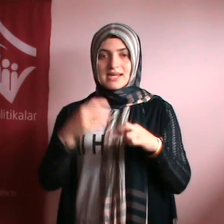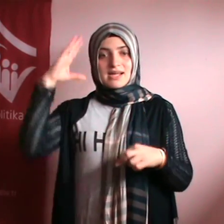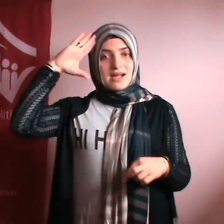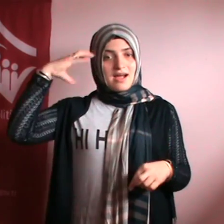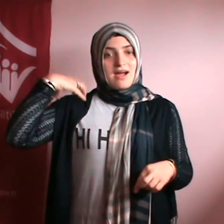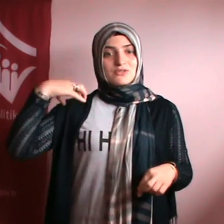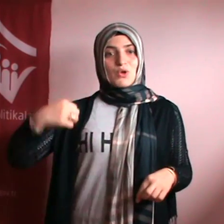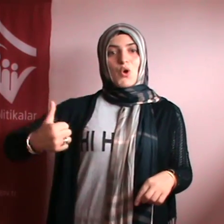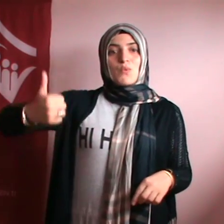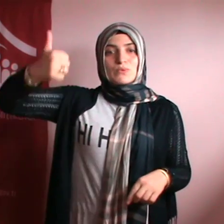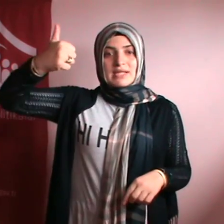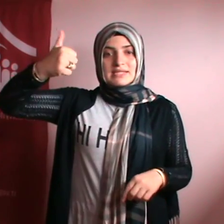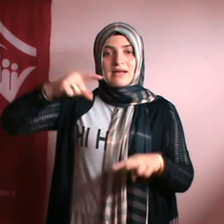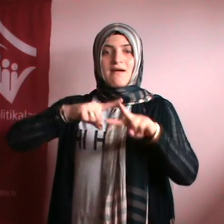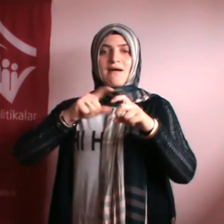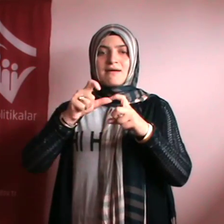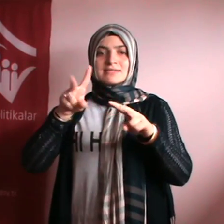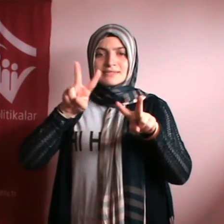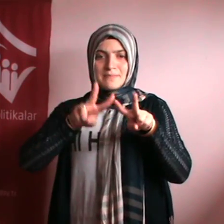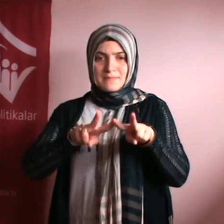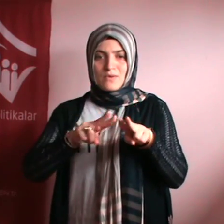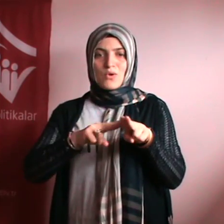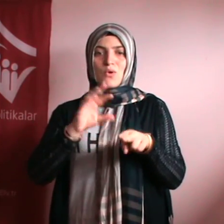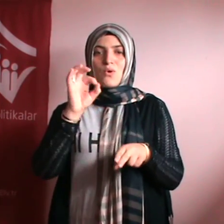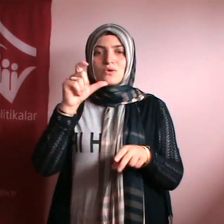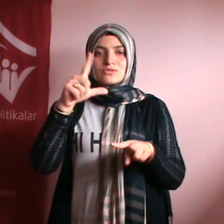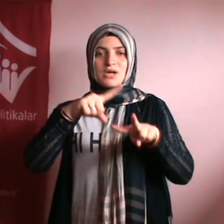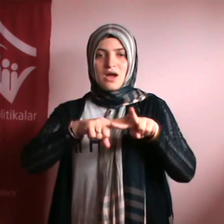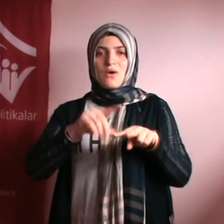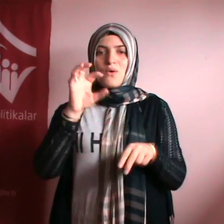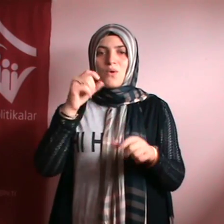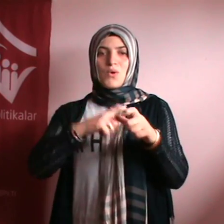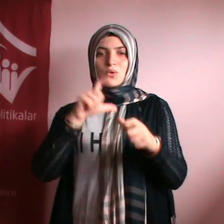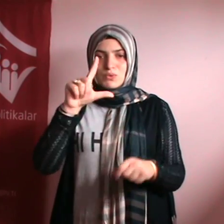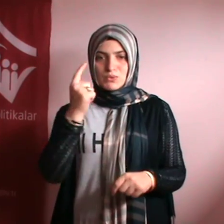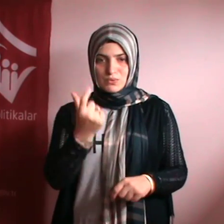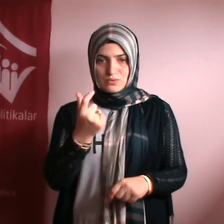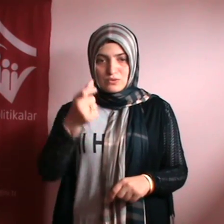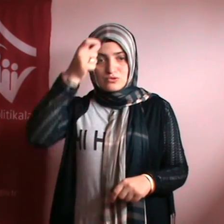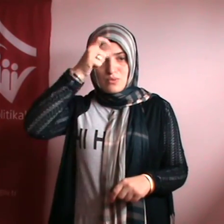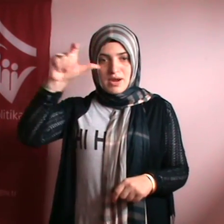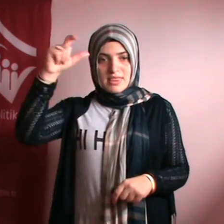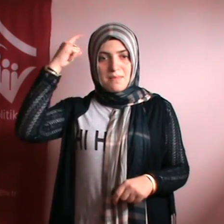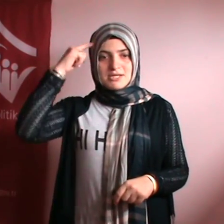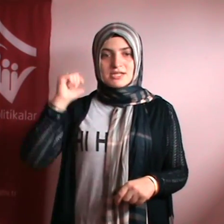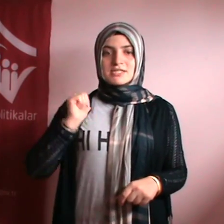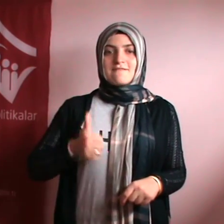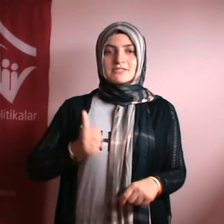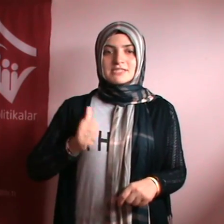Murat Göksal ve İl Müftüsü Keramettin Demir de katıldı. İftar esnasında birlikte beraberliğin önemiyle ilgili bir konuşma yapan